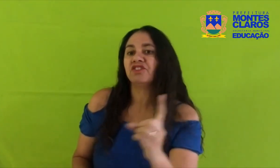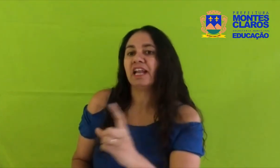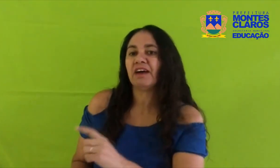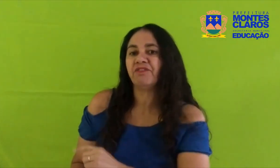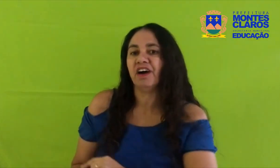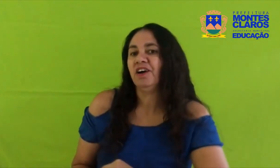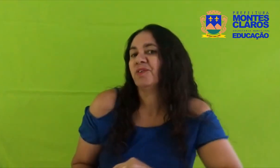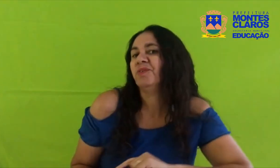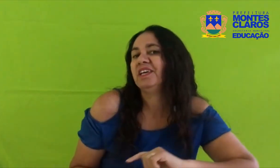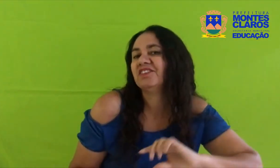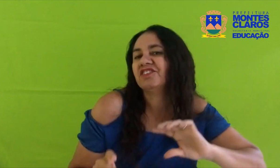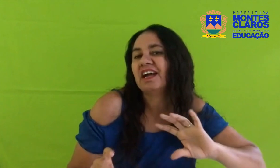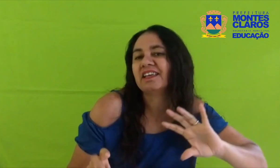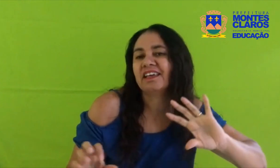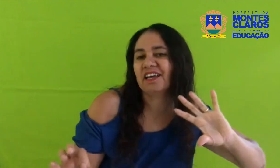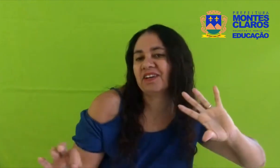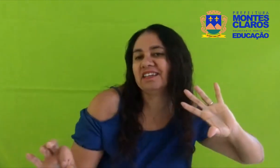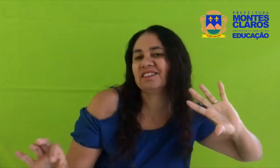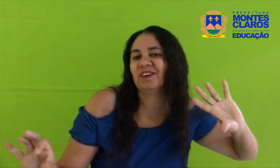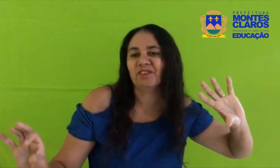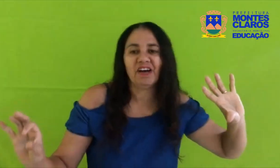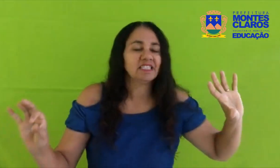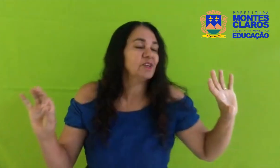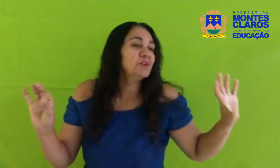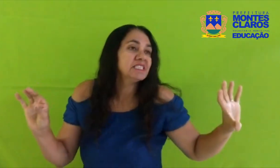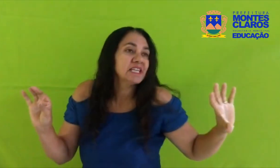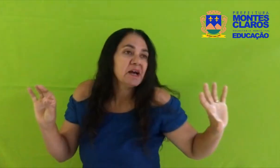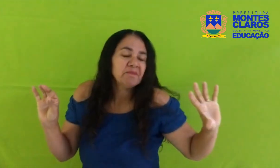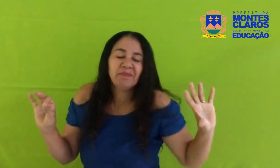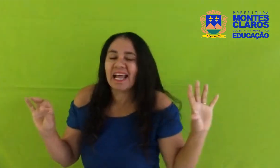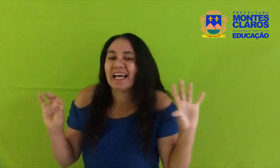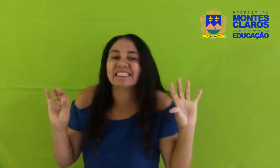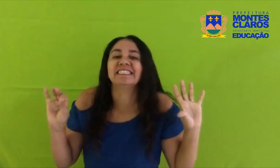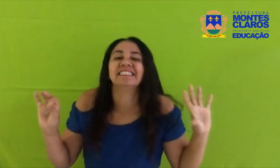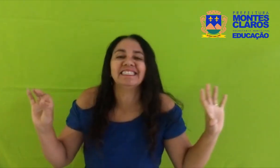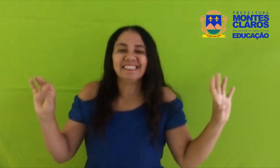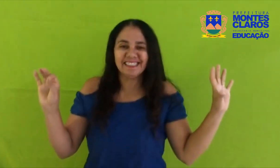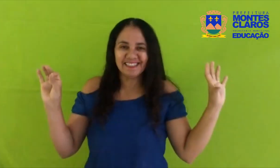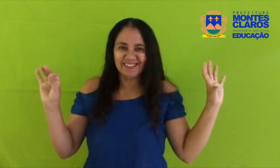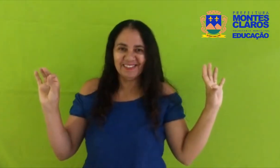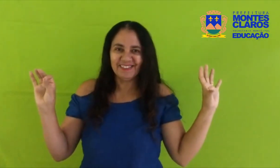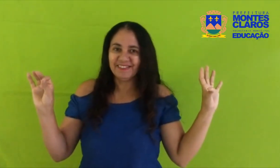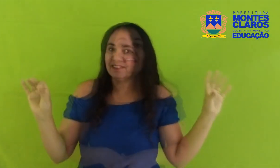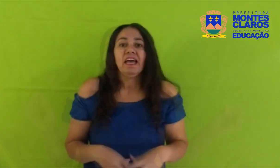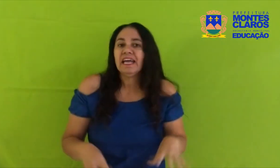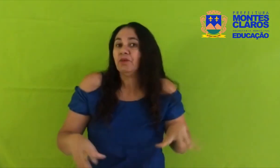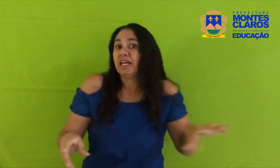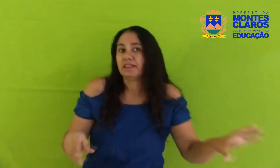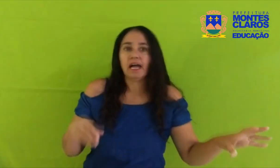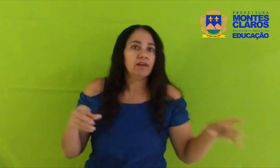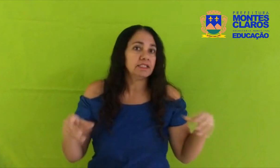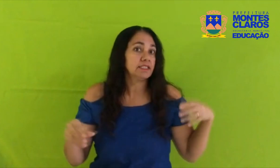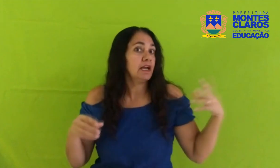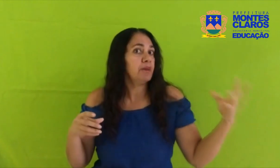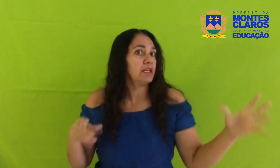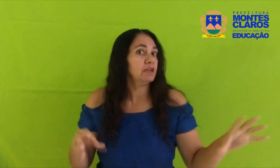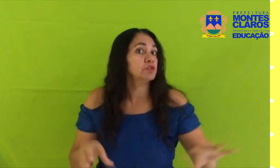girafa Com este daqui quero que a senhora faça os bracinhos Era um retalho assim, amarelo,